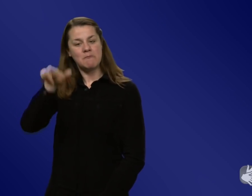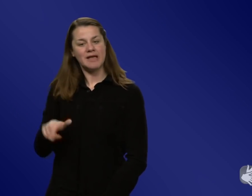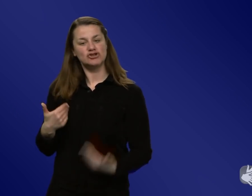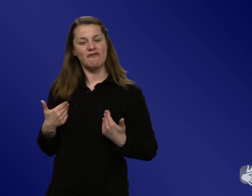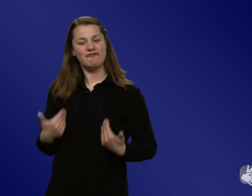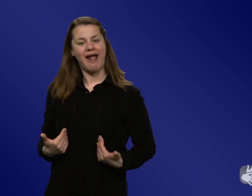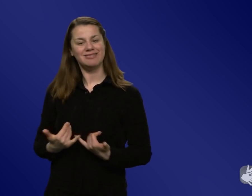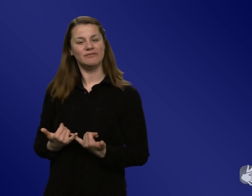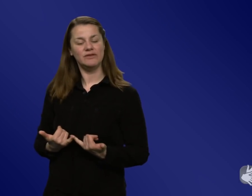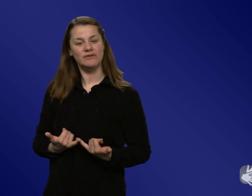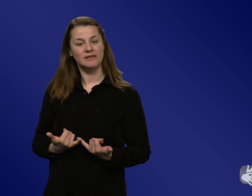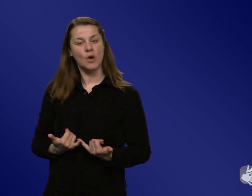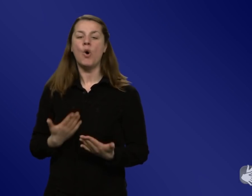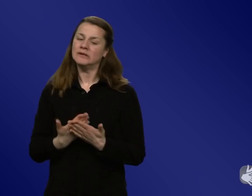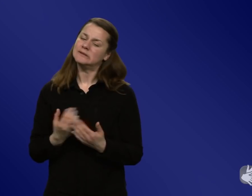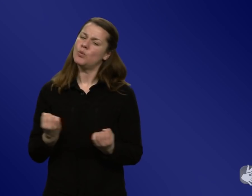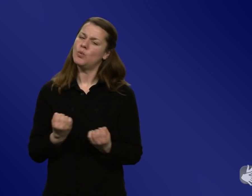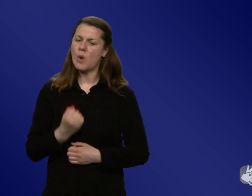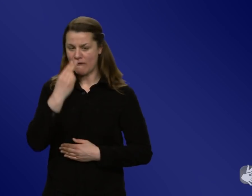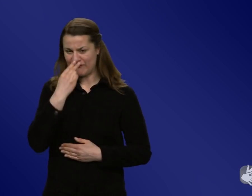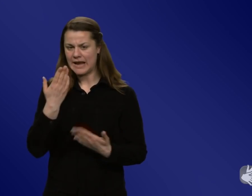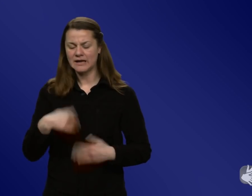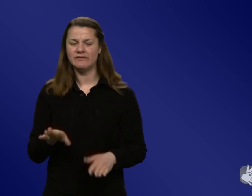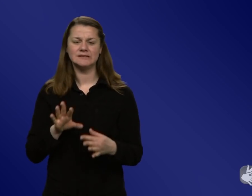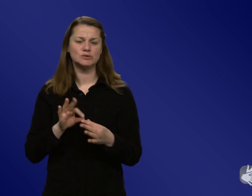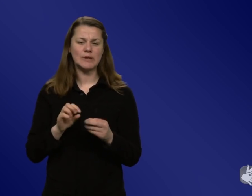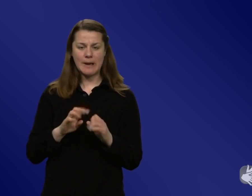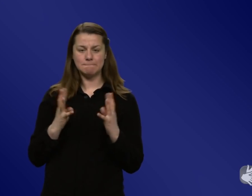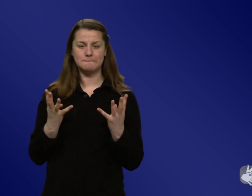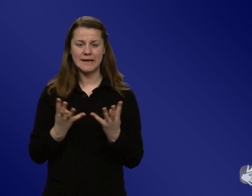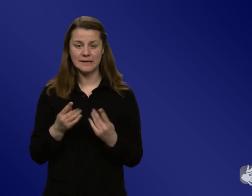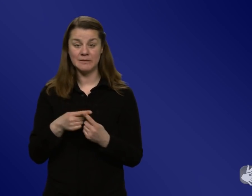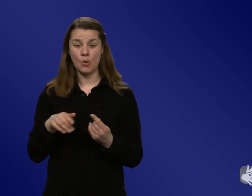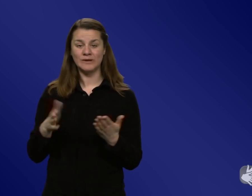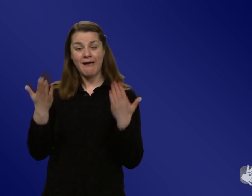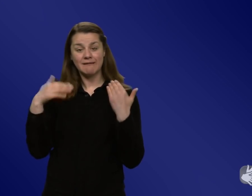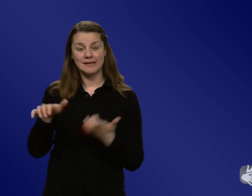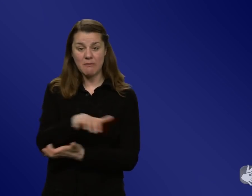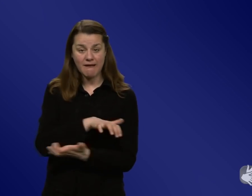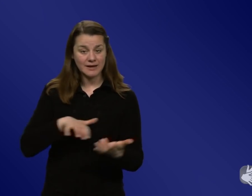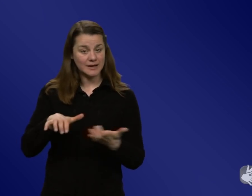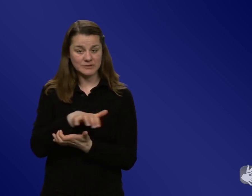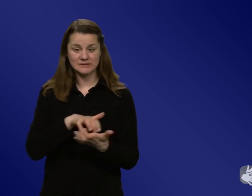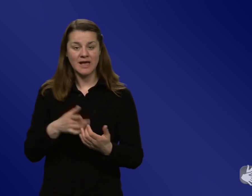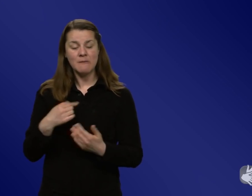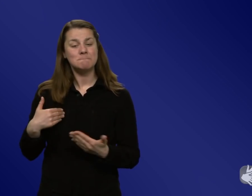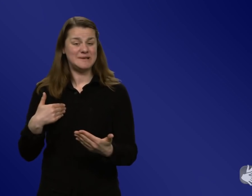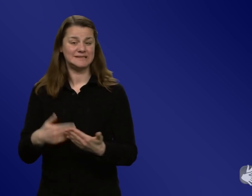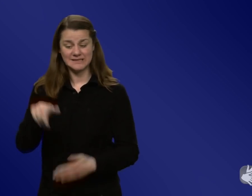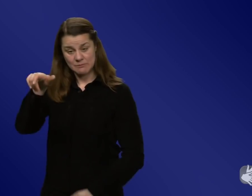Pandemieplanung oder auch Klimakrise, dass wir da nicht das stark genug mitdenken von Anfang an. Und